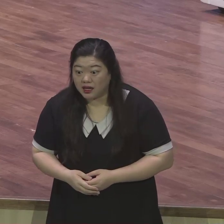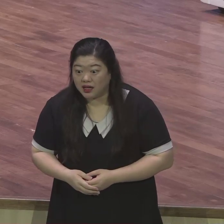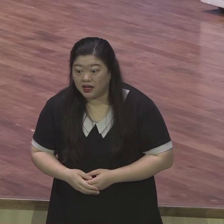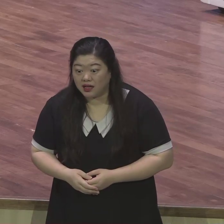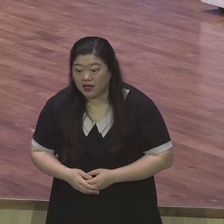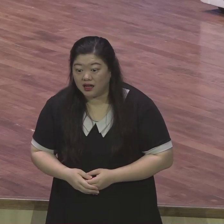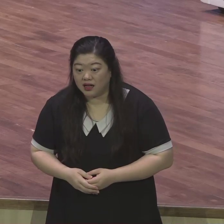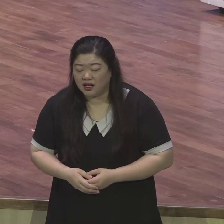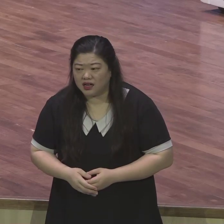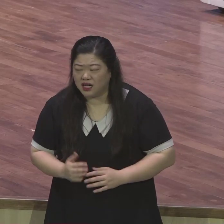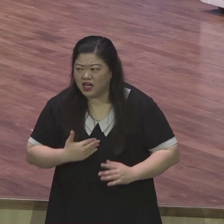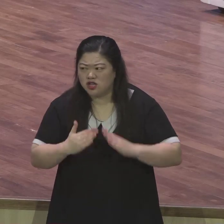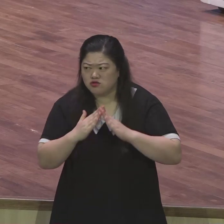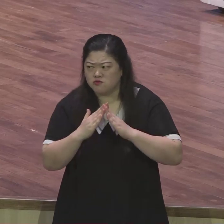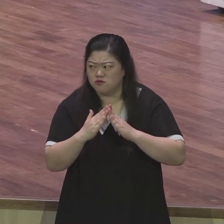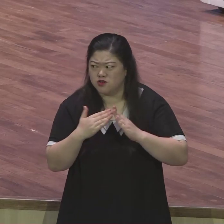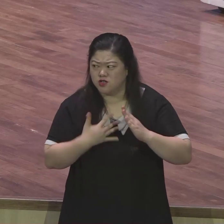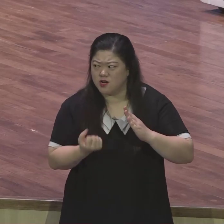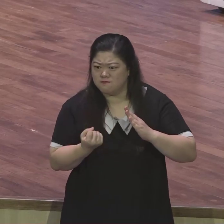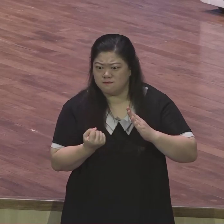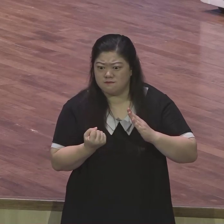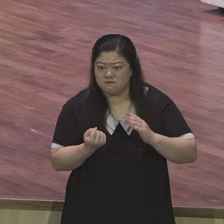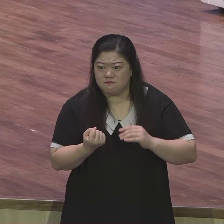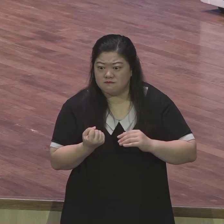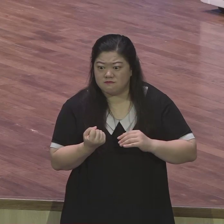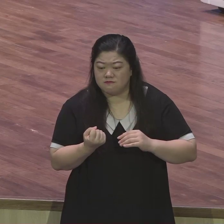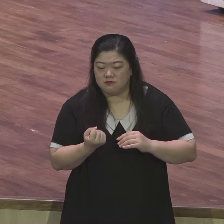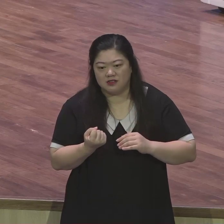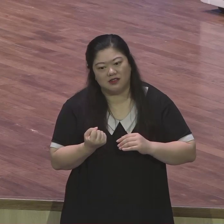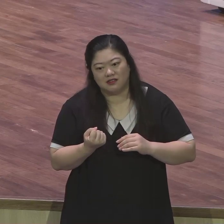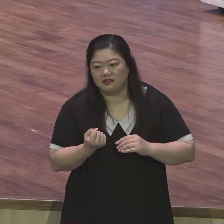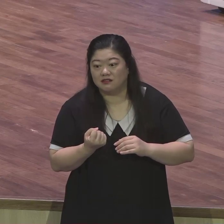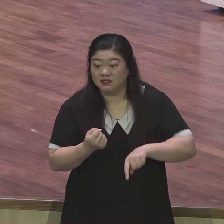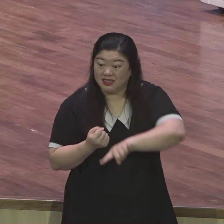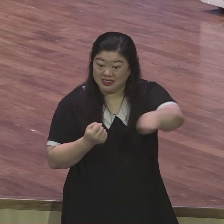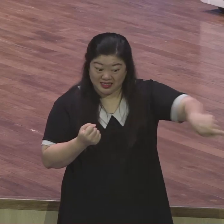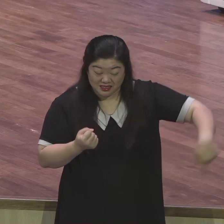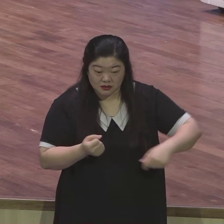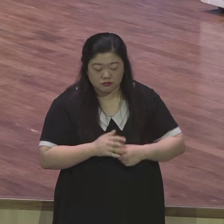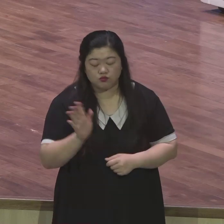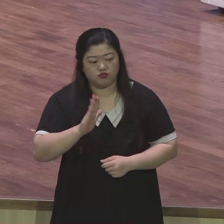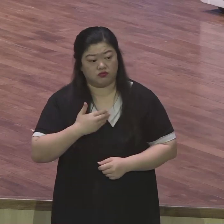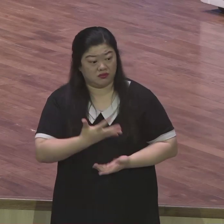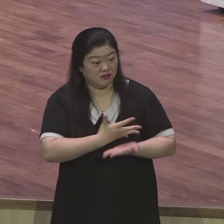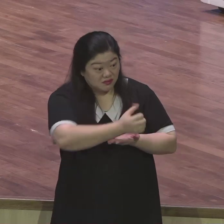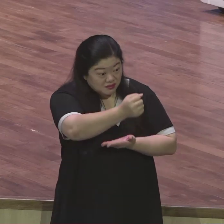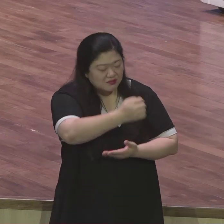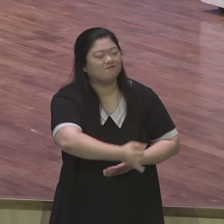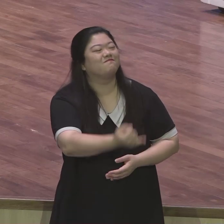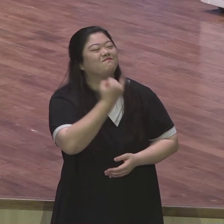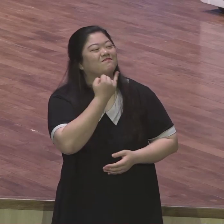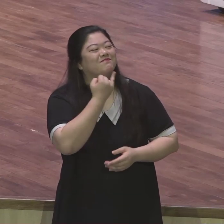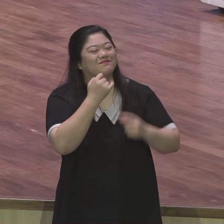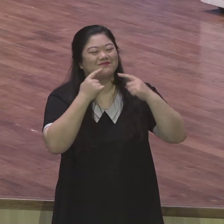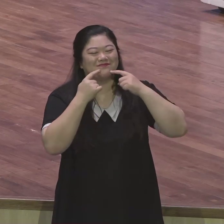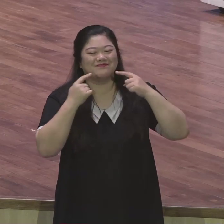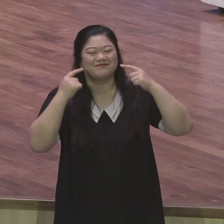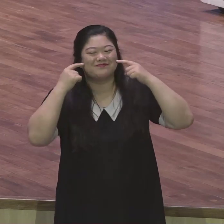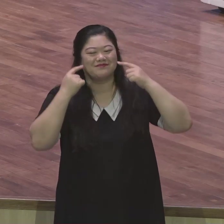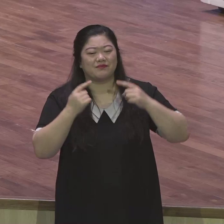않습니다 어떻게 그것을 기쁘게 당했다 그랬어요 기쁘게 해결한 게 아니에요 기쁘게 당했다 어떻게